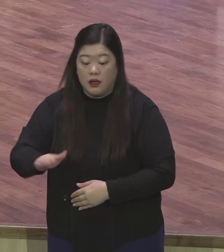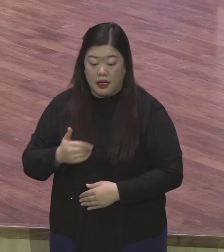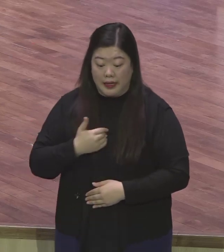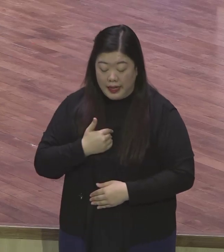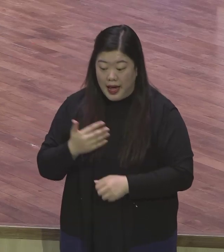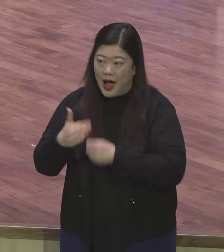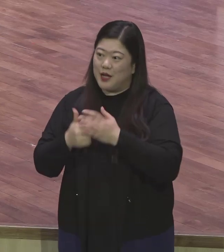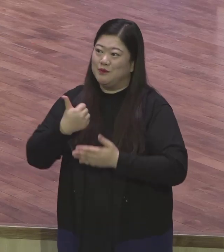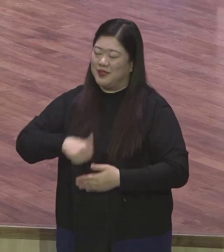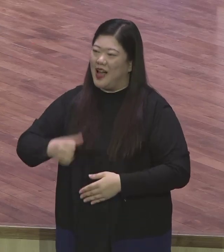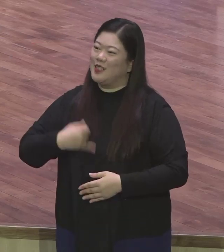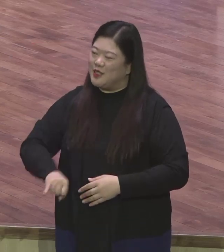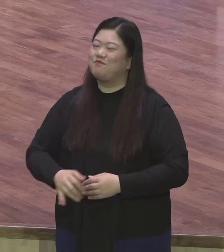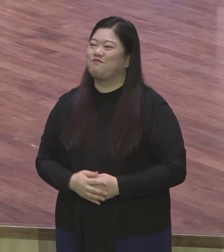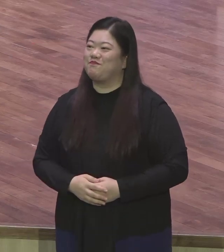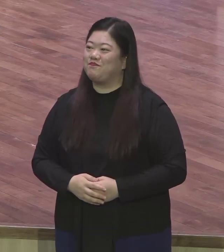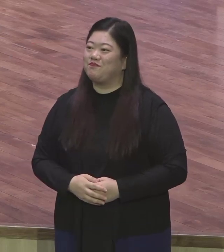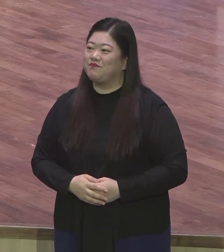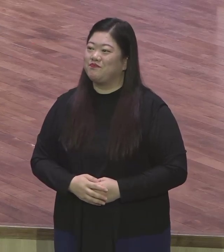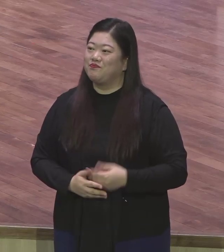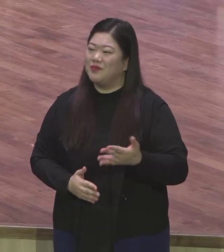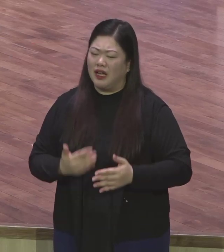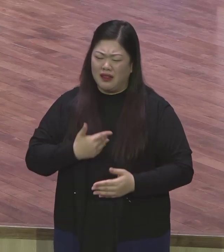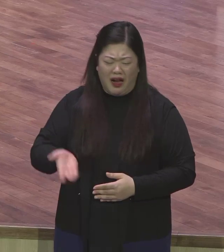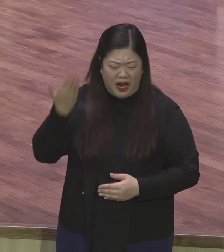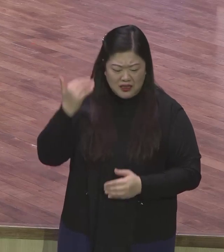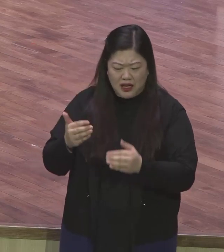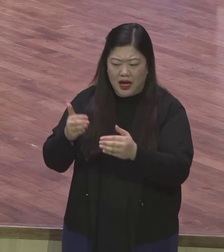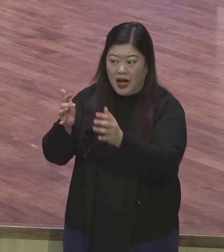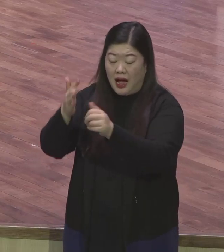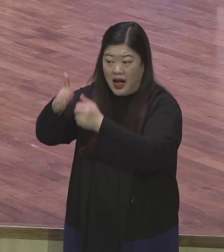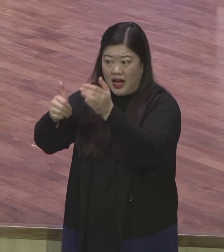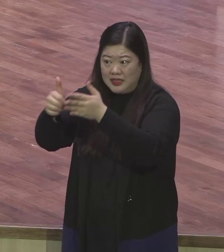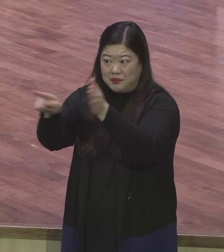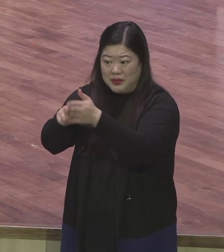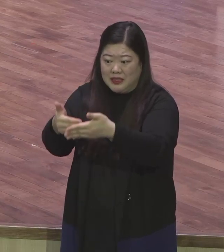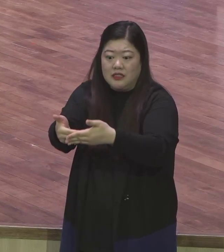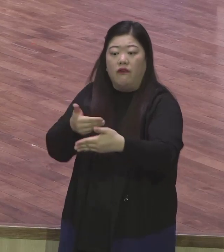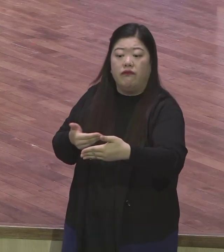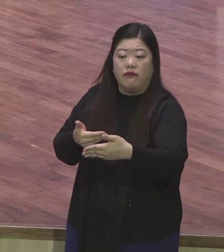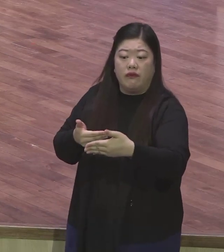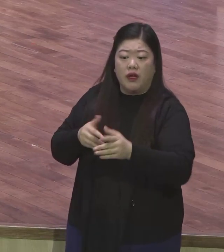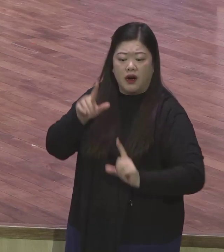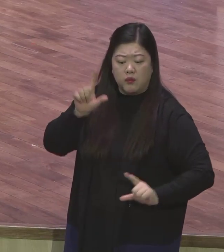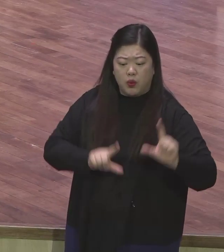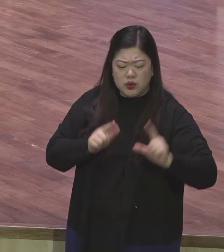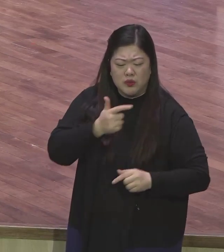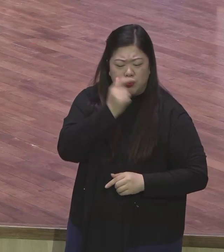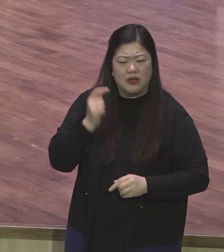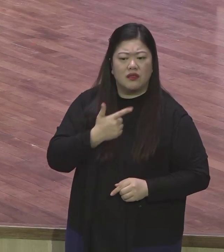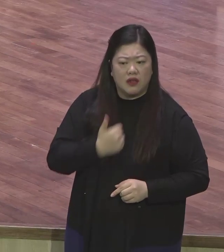삶을 살기 위해서는 시간이 걸려요 변화의 시간 금방 그렇게 변화되지 않습니다